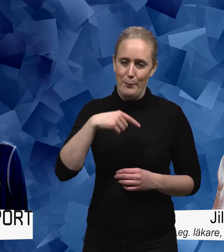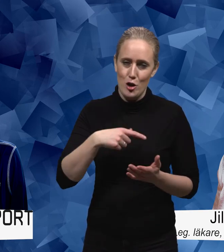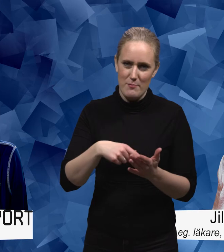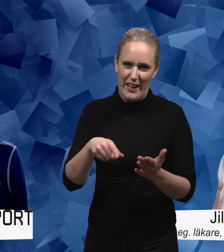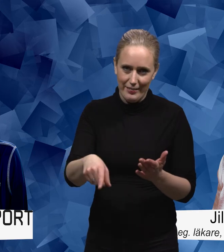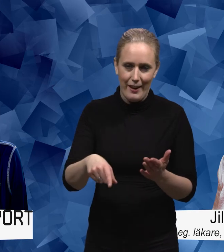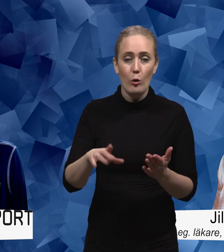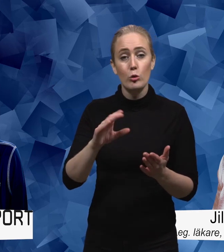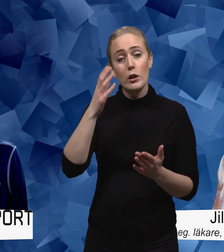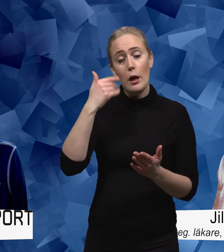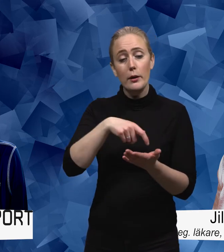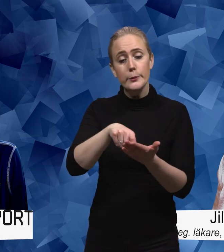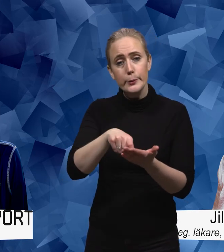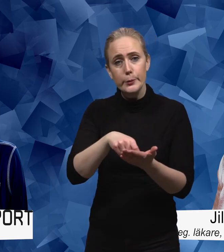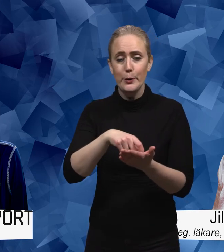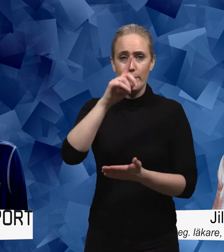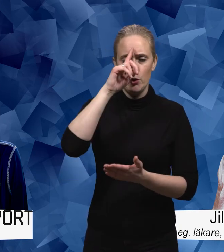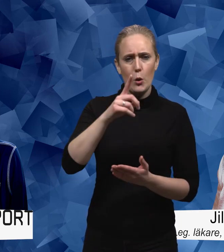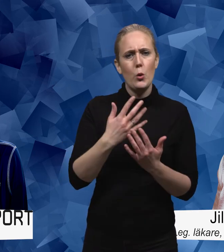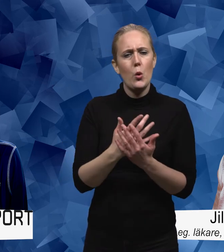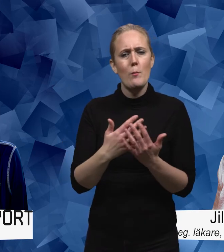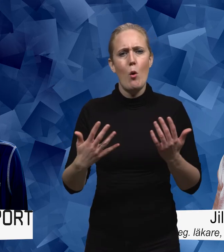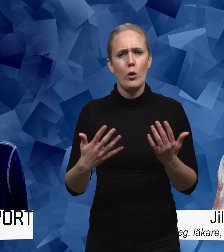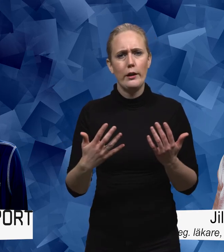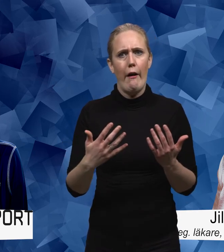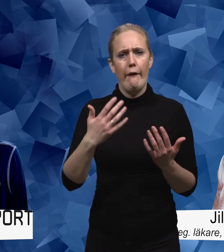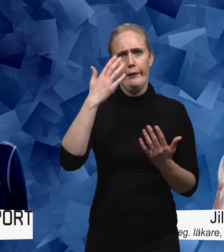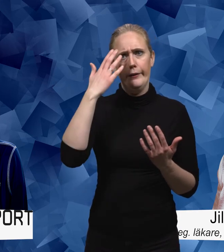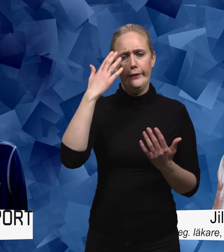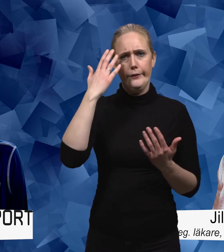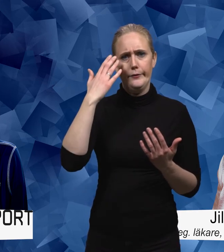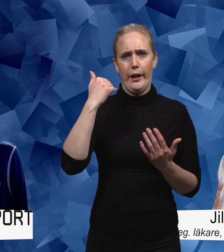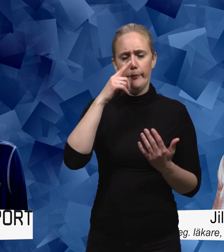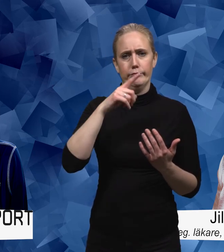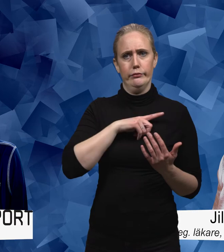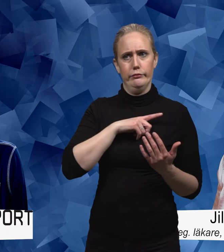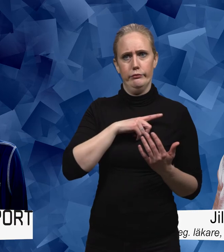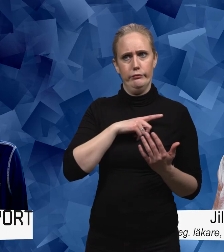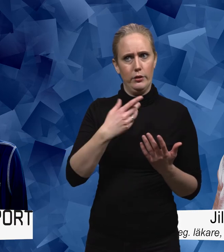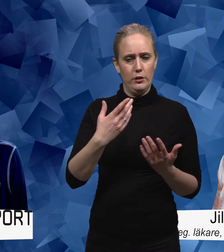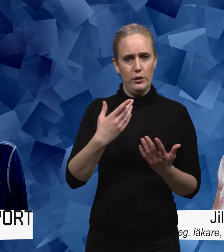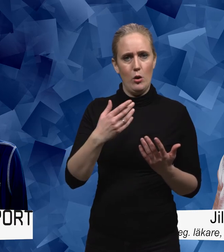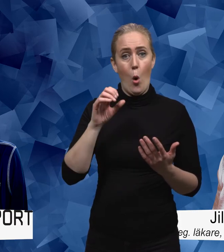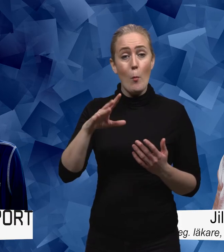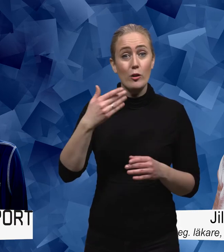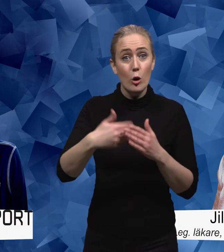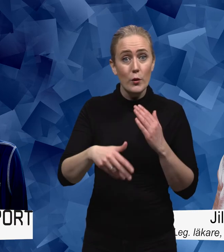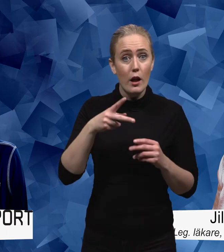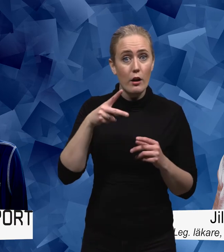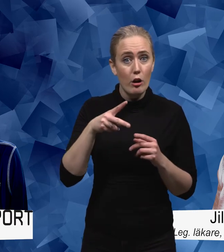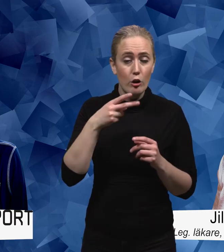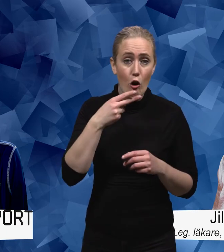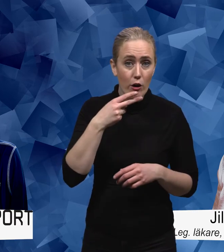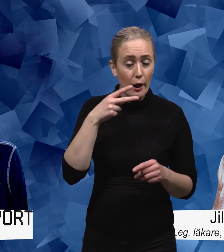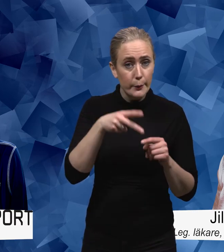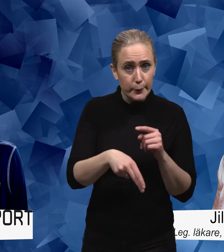exempel då räkna på eller förstå hur många skulle ha fått hjärtinfarkt om de hade slutat röka och vilket stöd